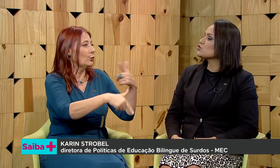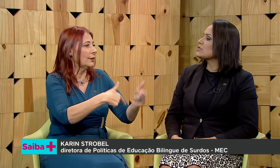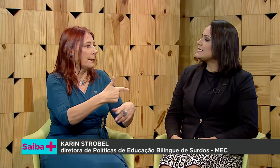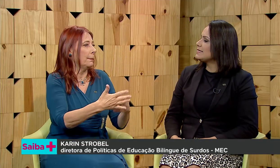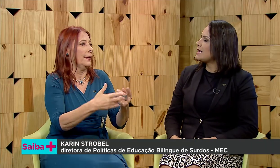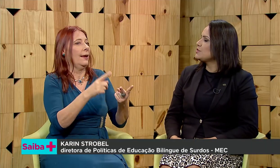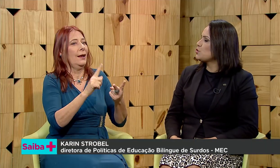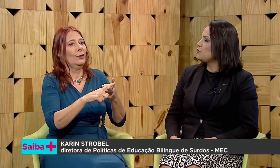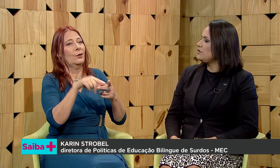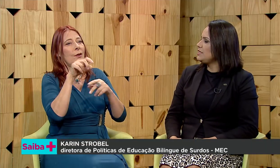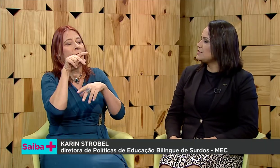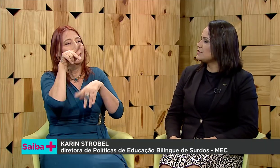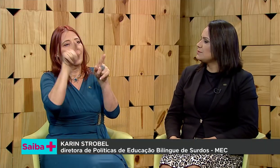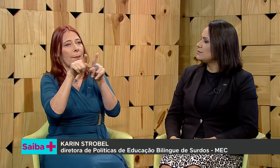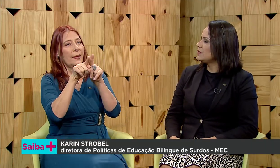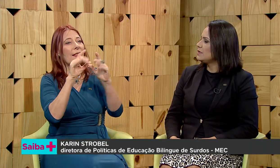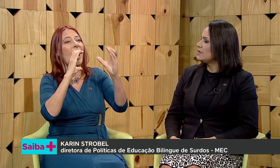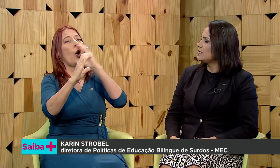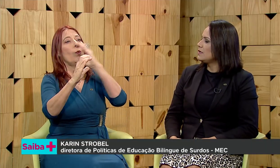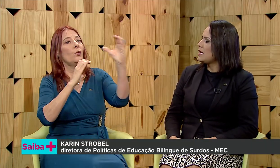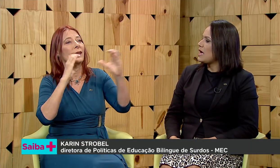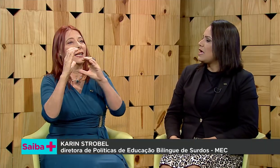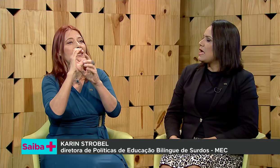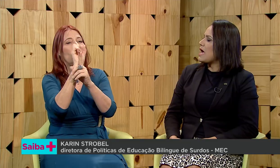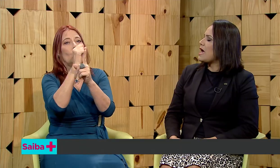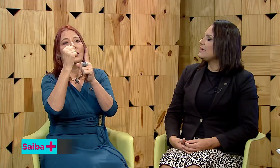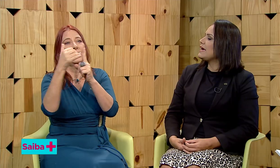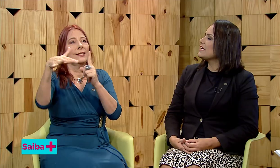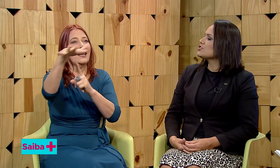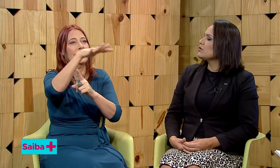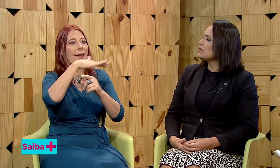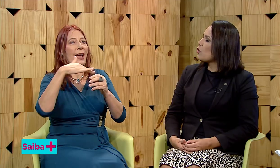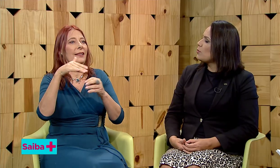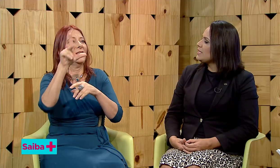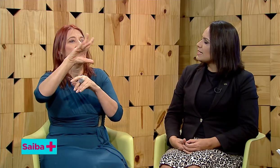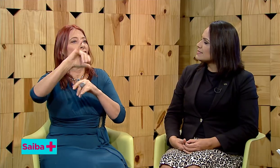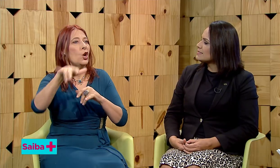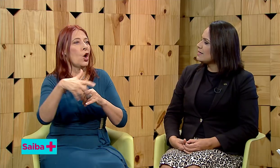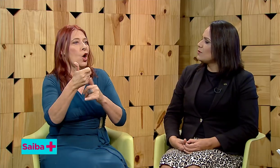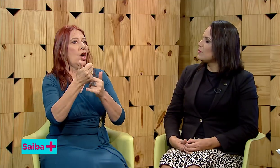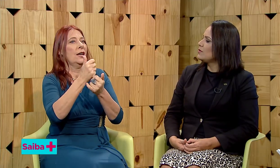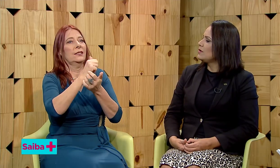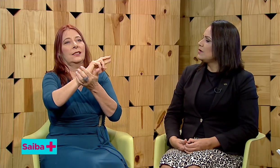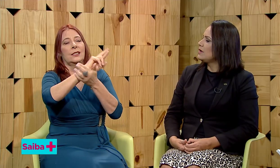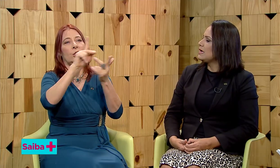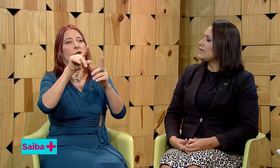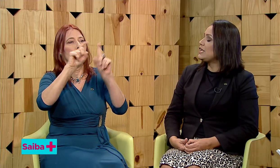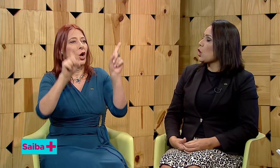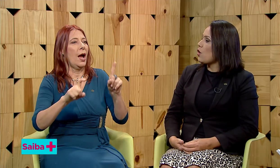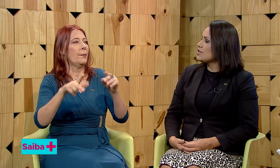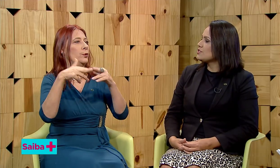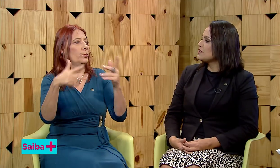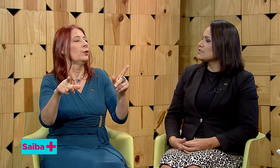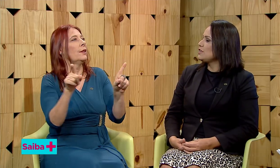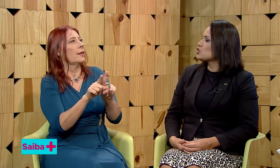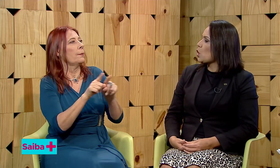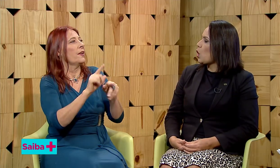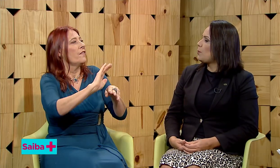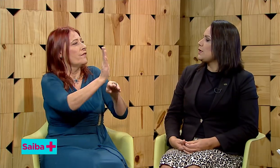sociedade ouvinte, que a questão da comunicação em lojas, em shopping,